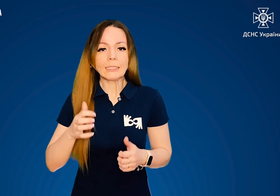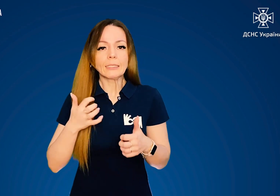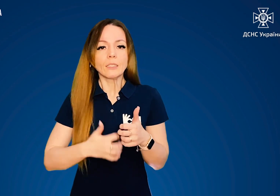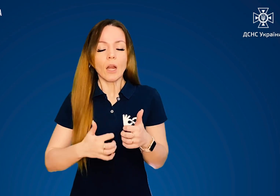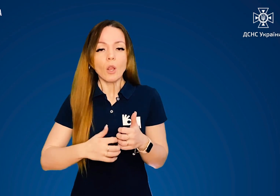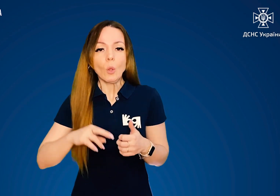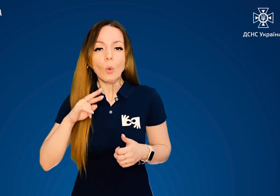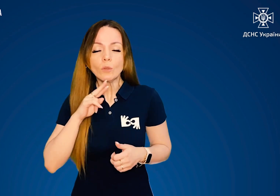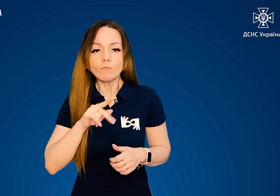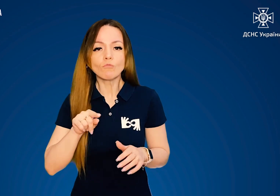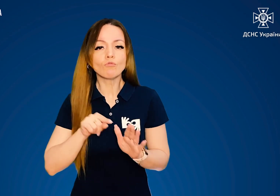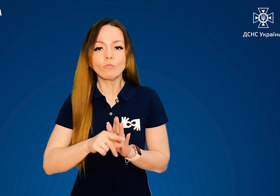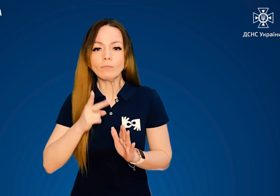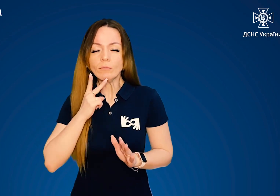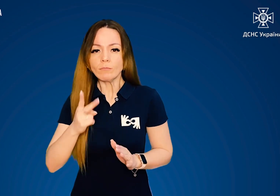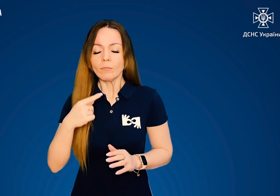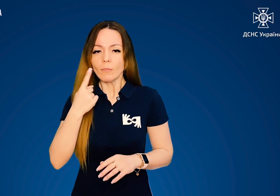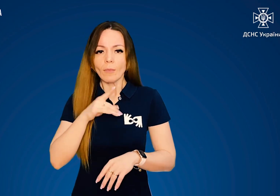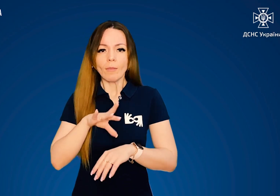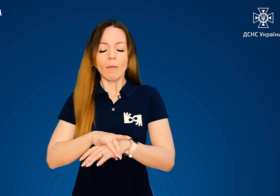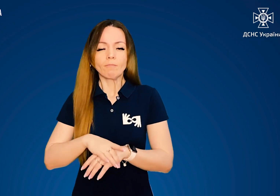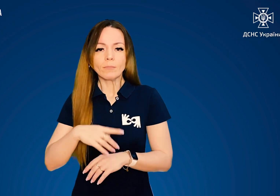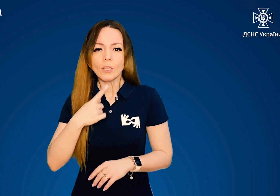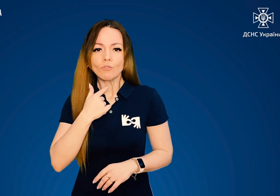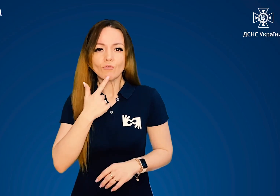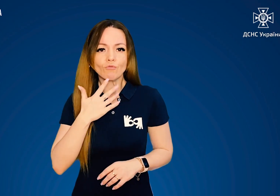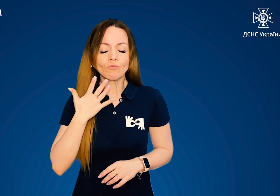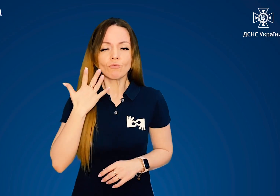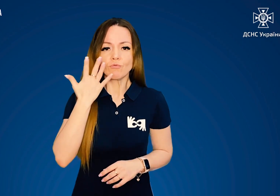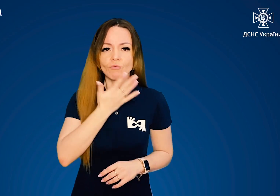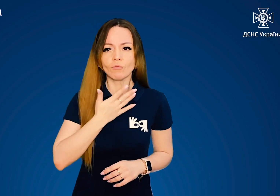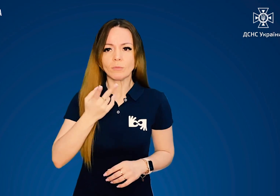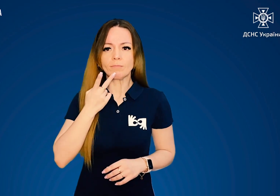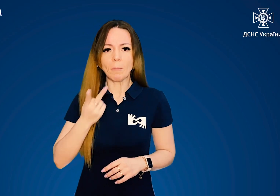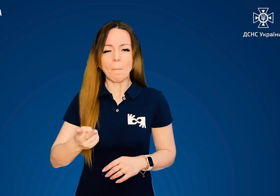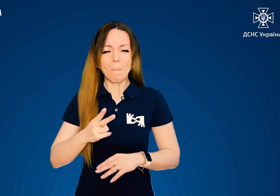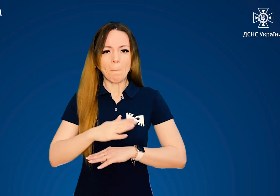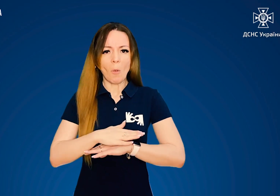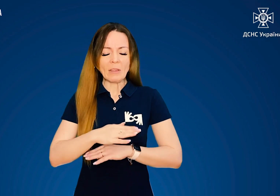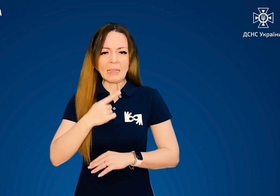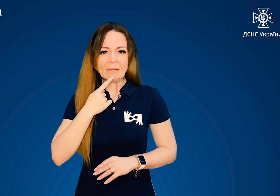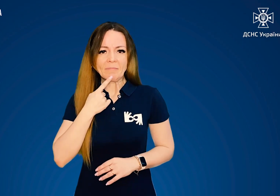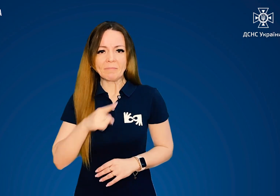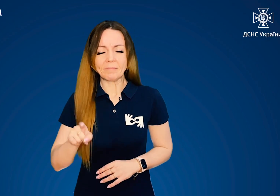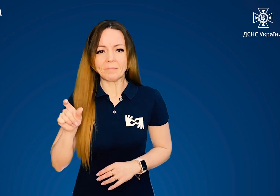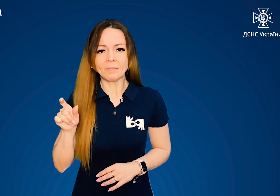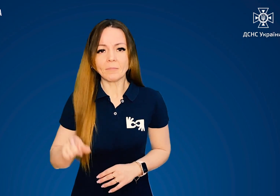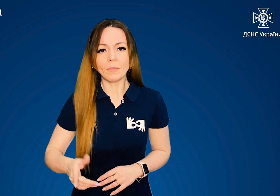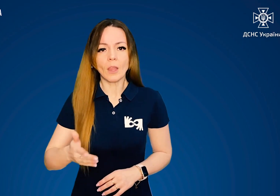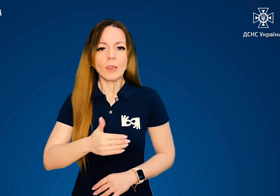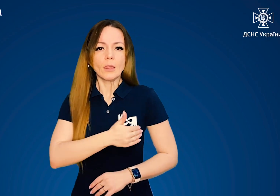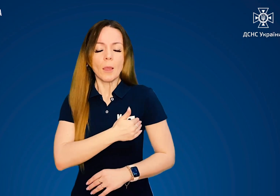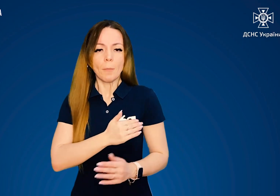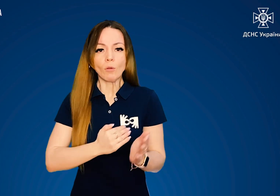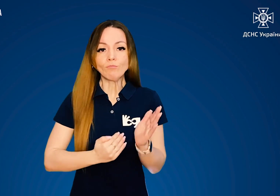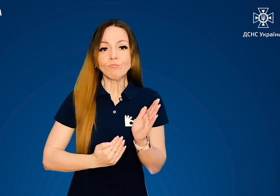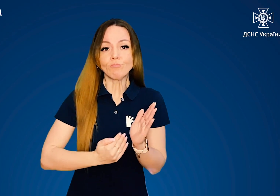середнього ступеня утруєння є почервоніння обличчя, неадекватність поведінки, підвищення